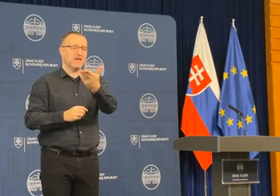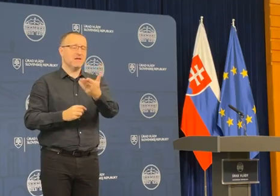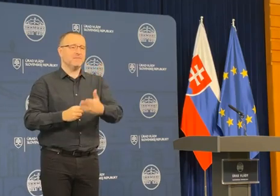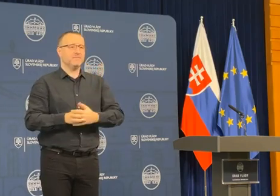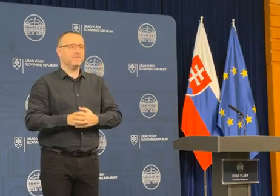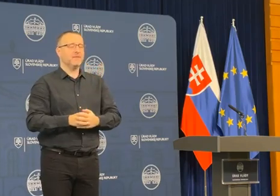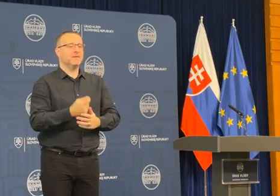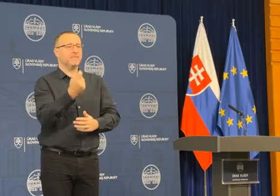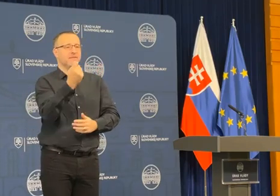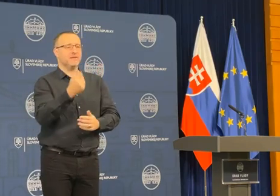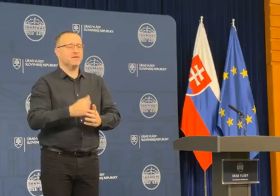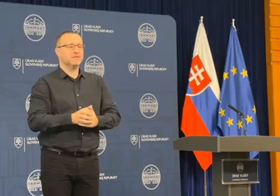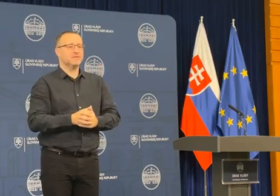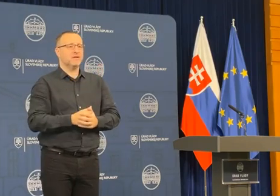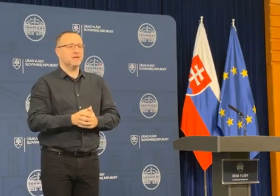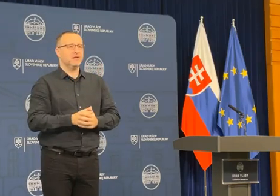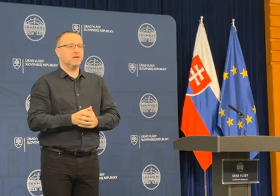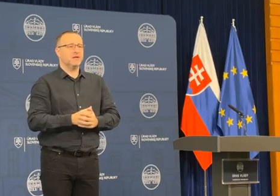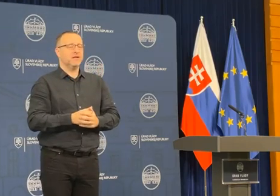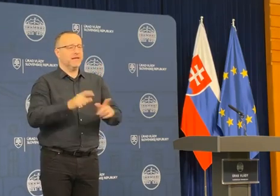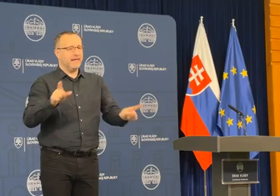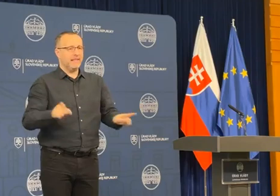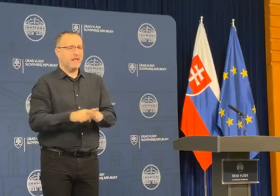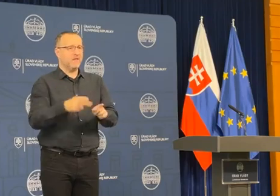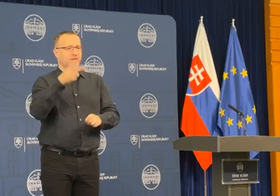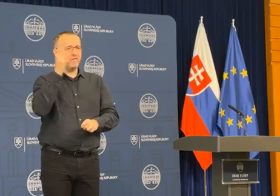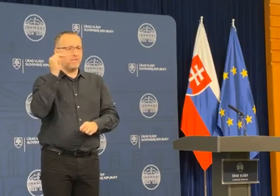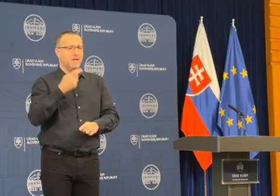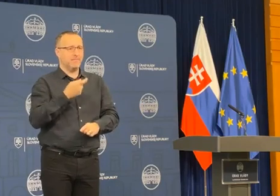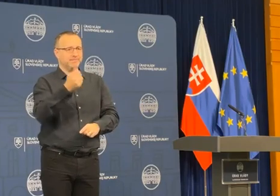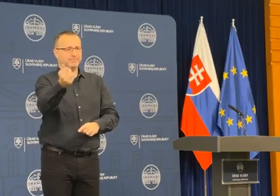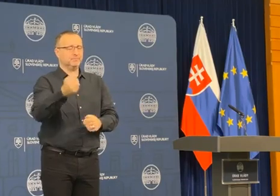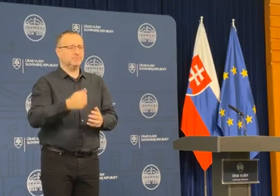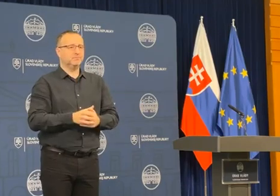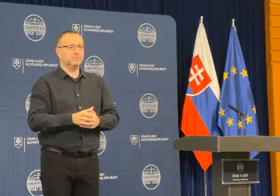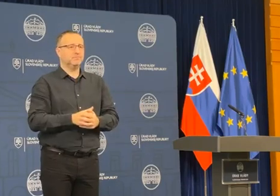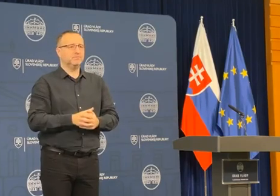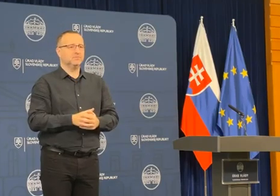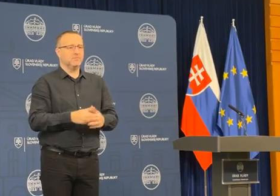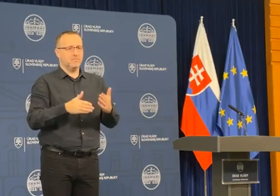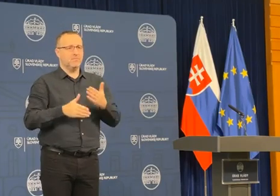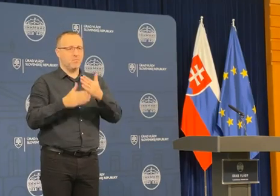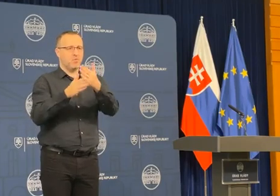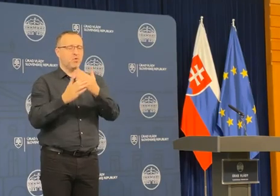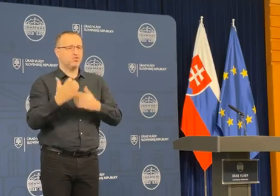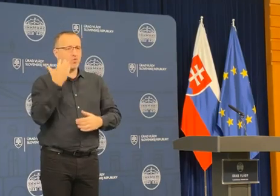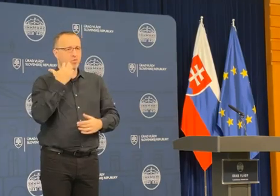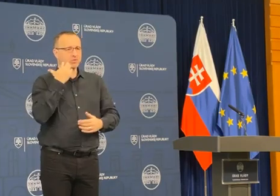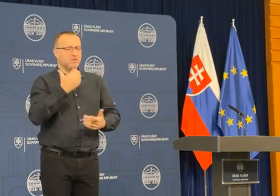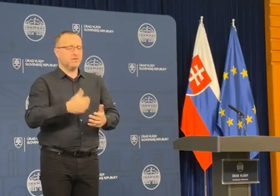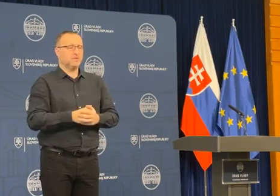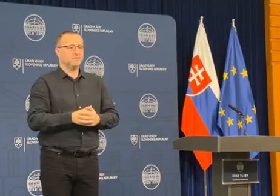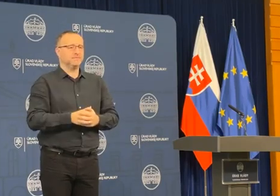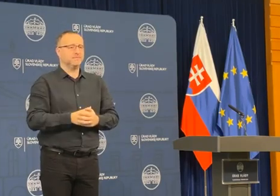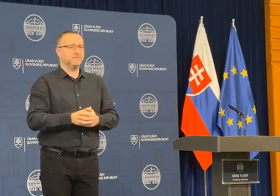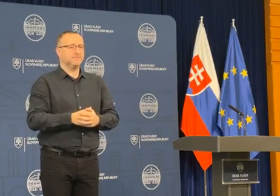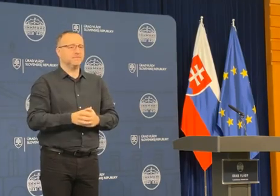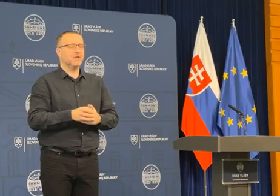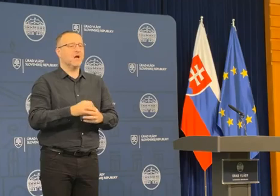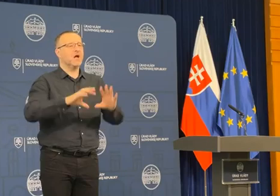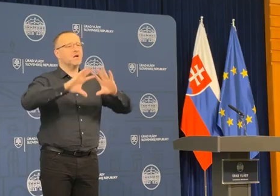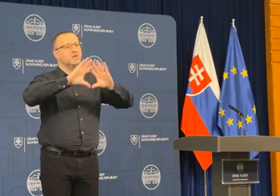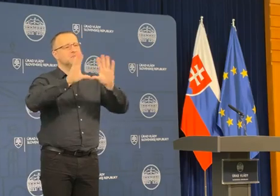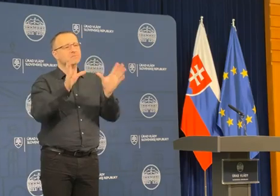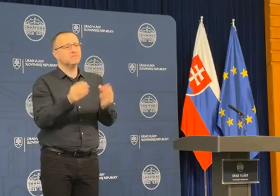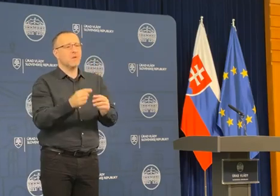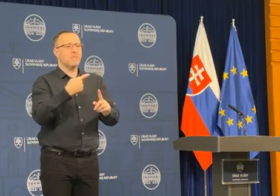tie peniaze okamžite. Čiže to okamžitá, masívna pomoc obciam. Ale teda tá celková